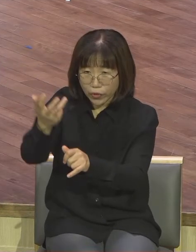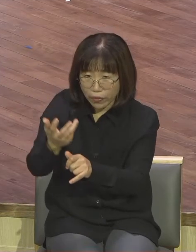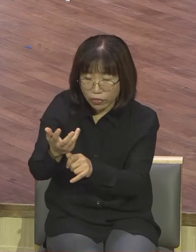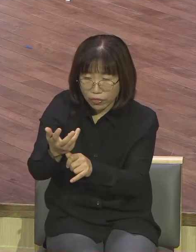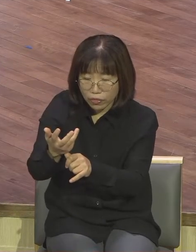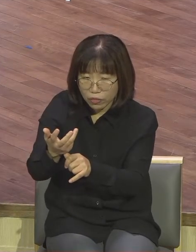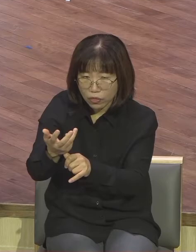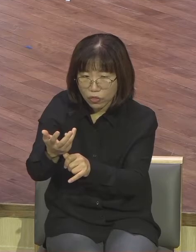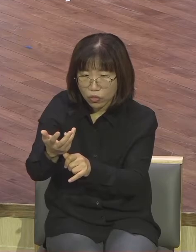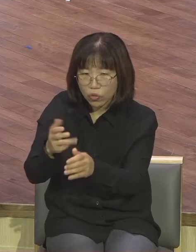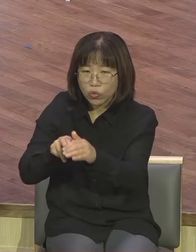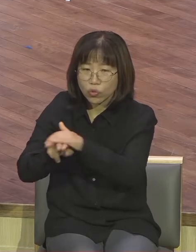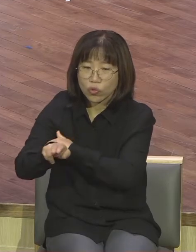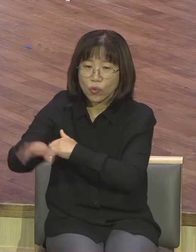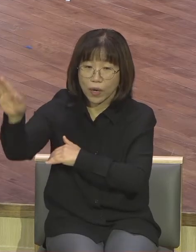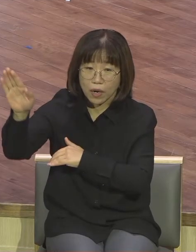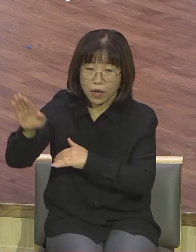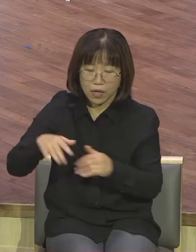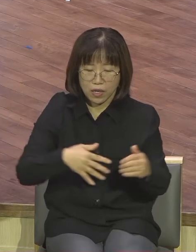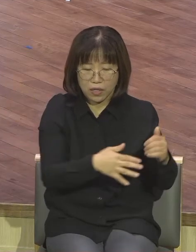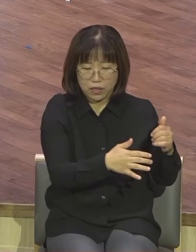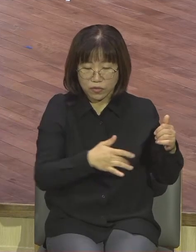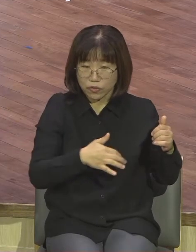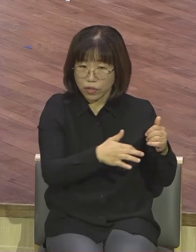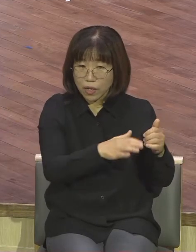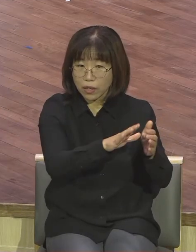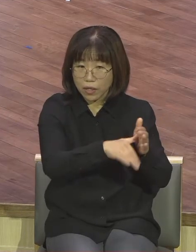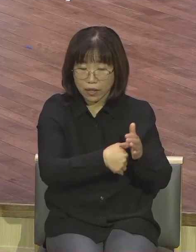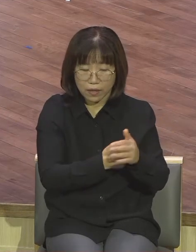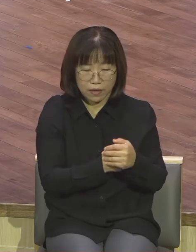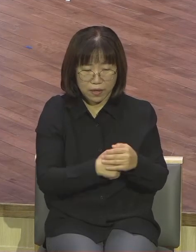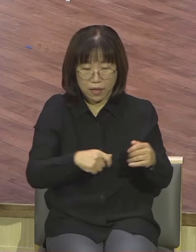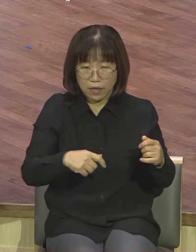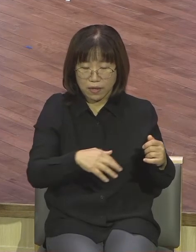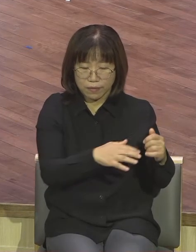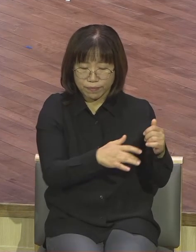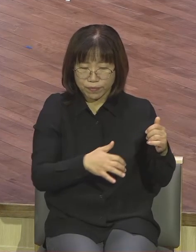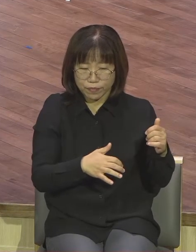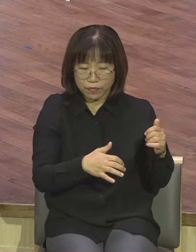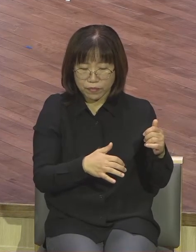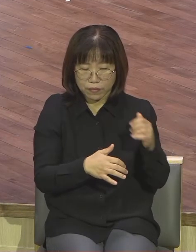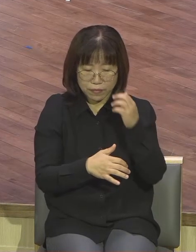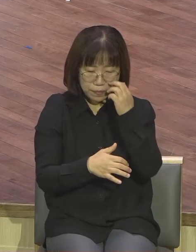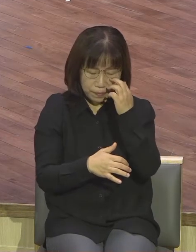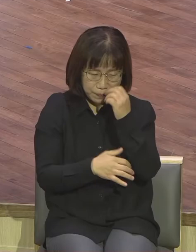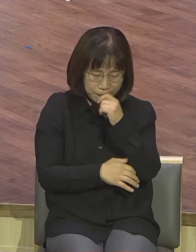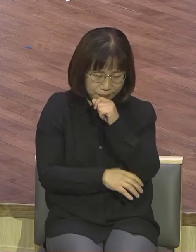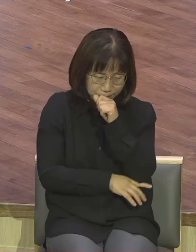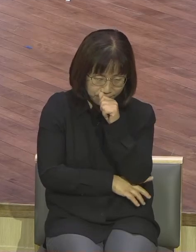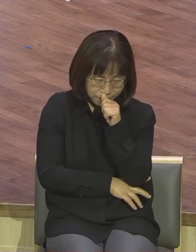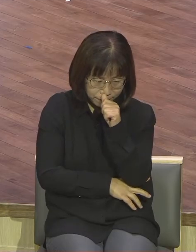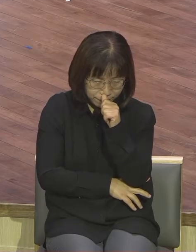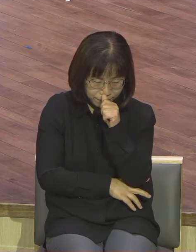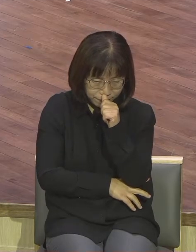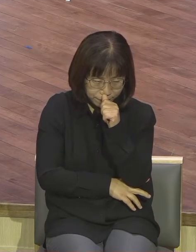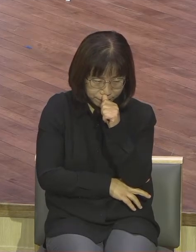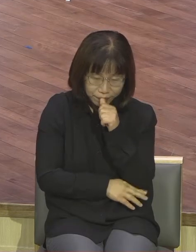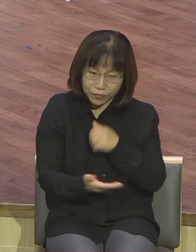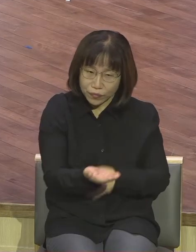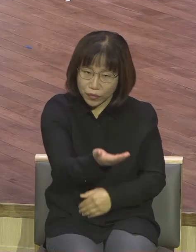수금을 잘 타면 악령이 떠나가는 거 그거 아니잖아요 악기 잘한다고 악령이 떠나갑니까 아닙니다 우리가 눈여겨봐야